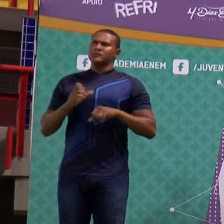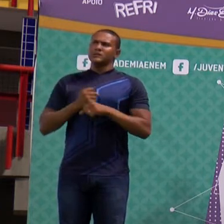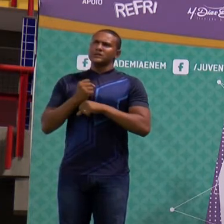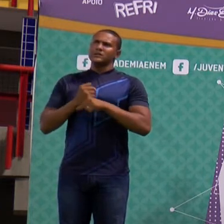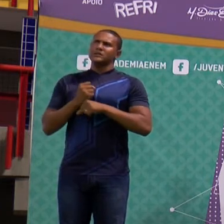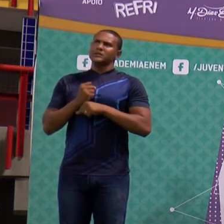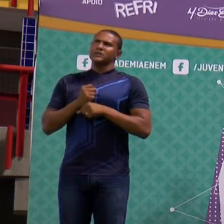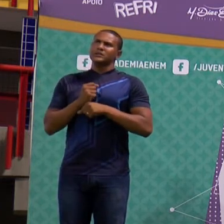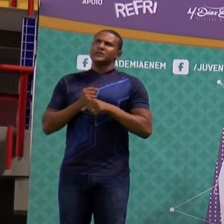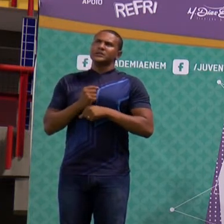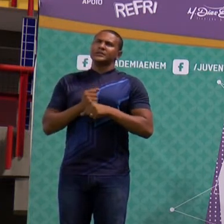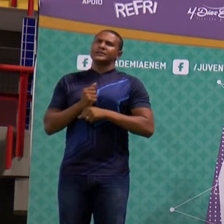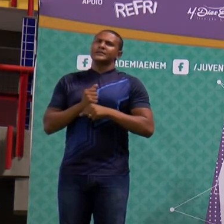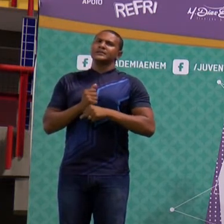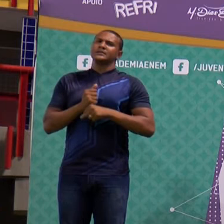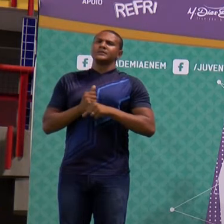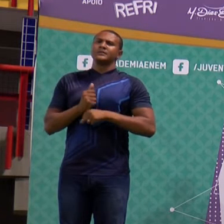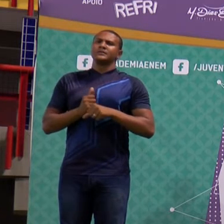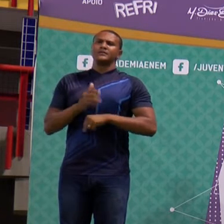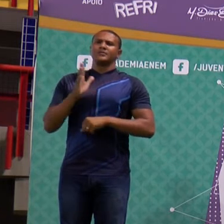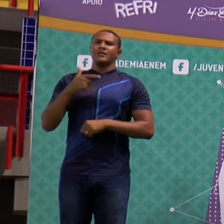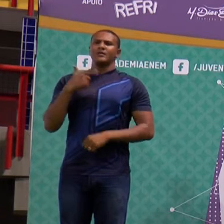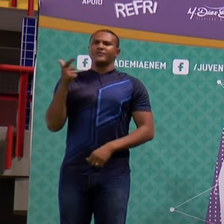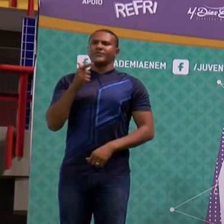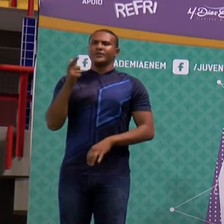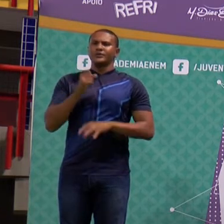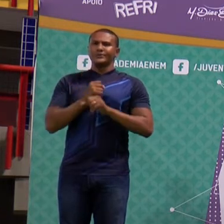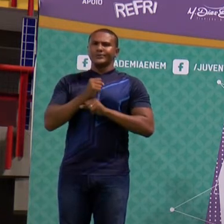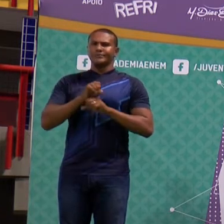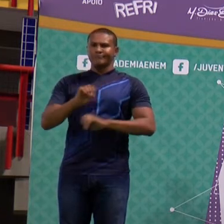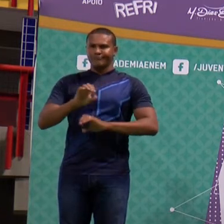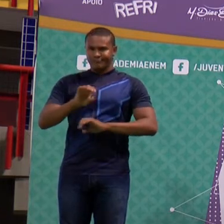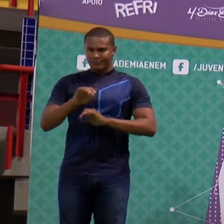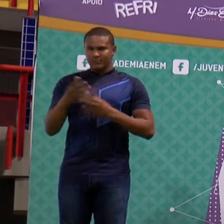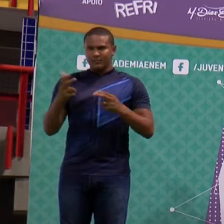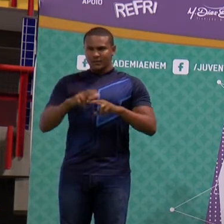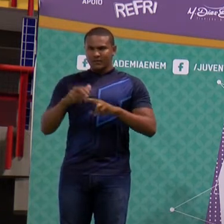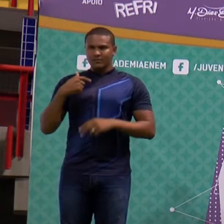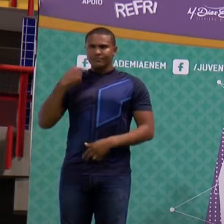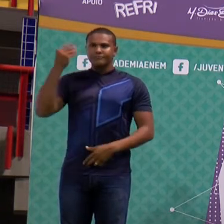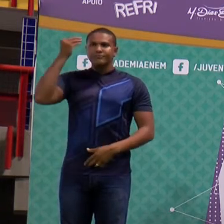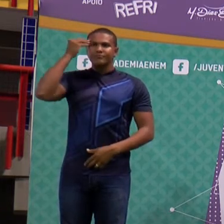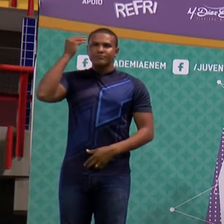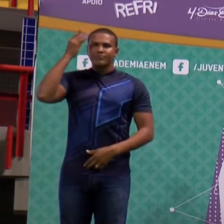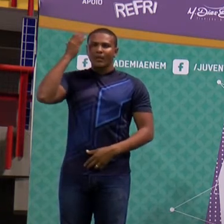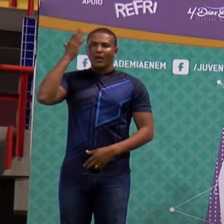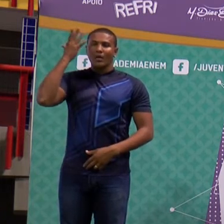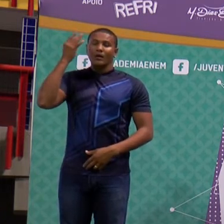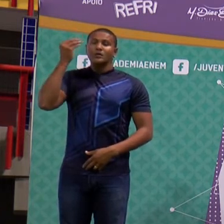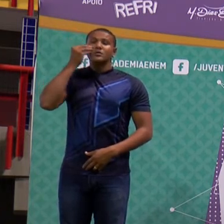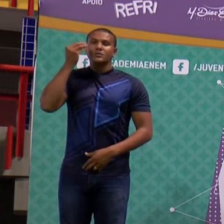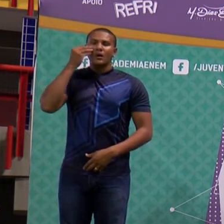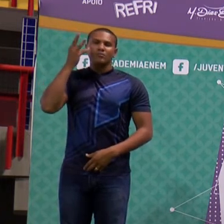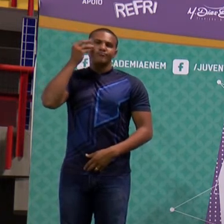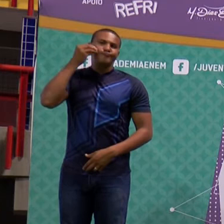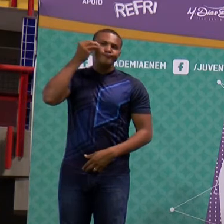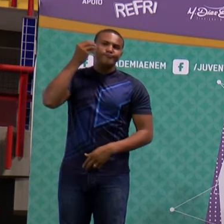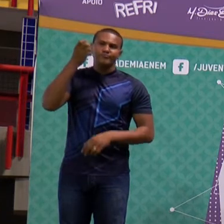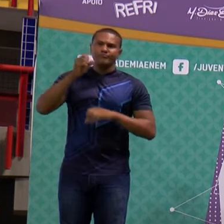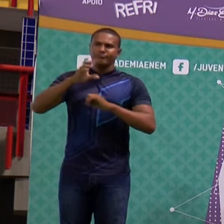nesse meu magistério, há 22 anos. Então vou tentar passar aqui um pouco da minha experiência para vocês